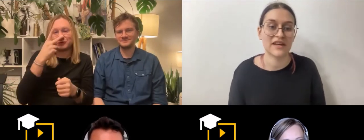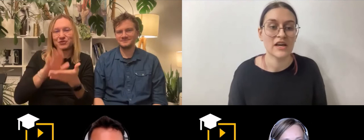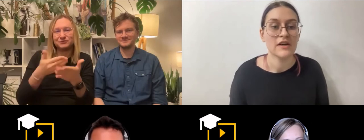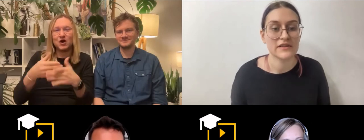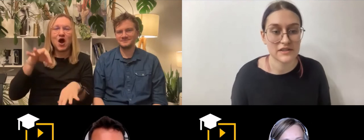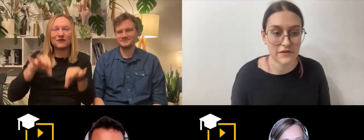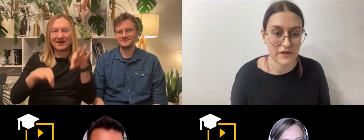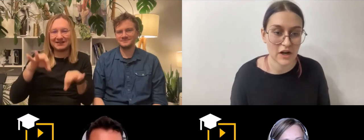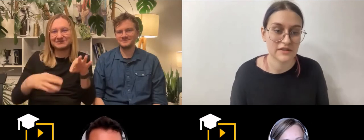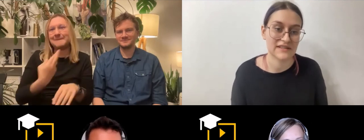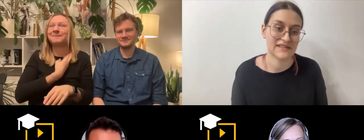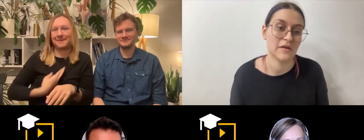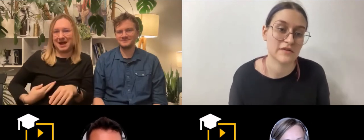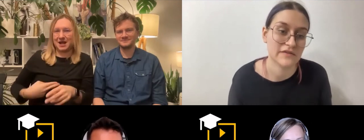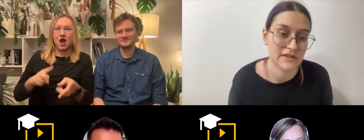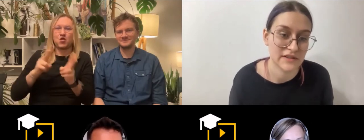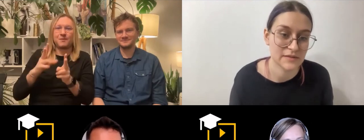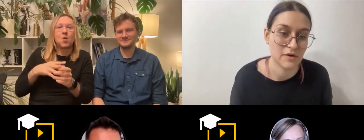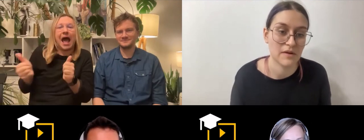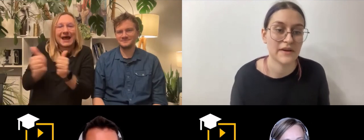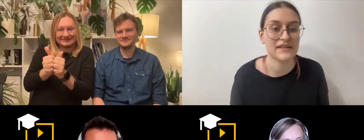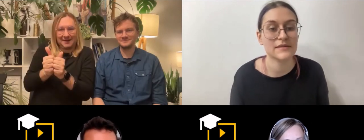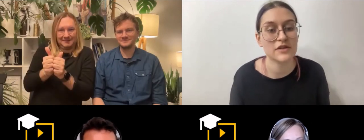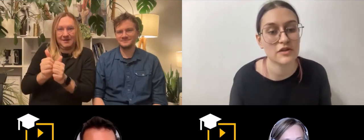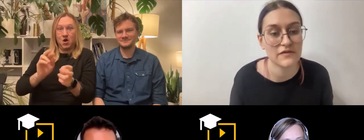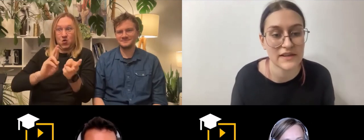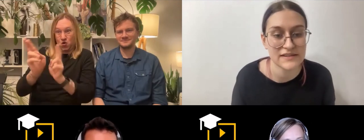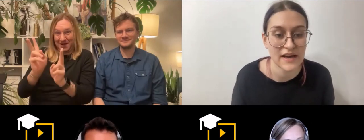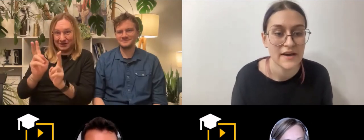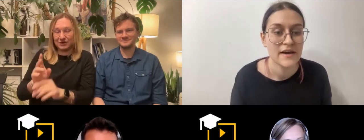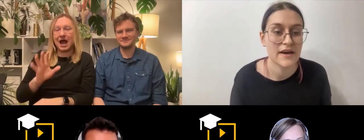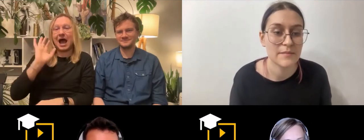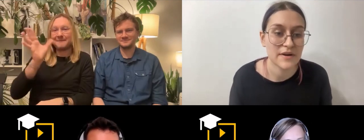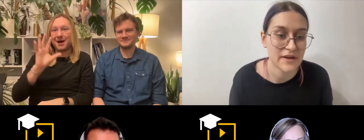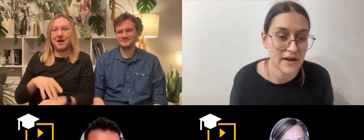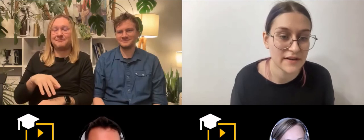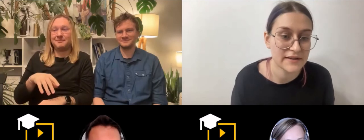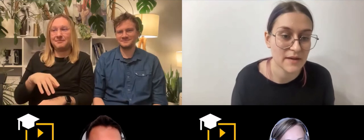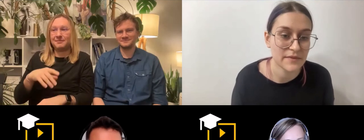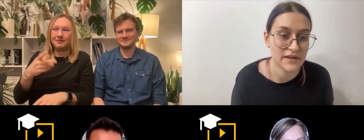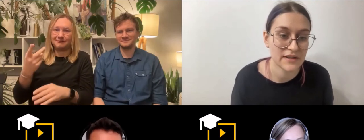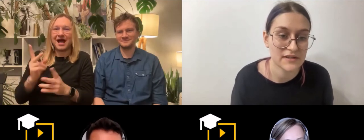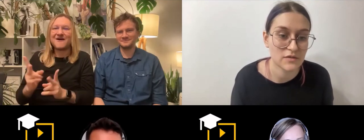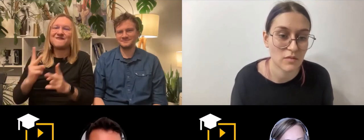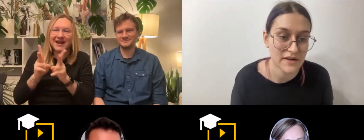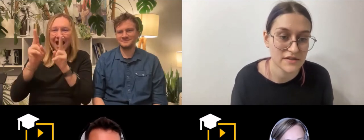właśnie wklejone na stałe, no to wtedy jest problem. Jak jest na przykład konferencja premiera i tam jest tłumacz,